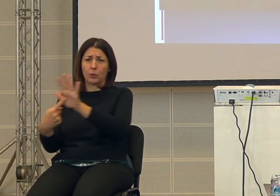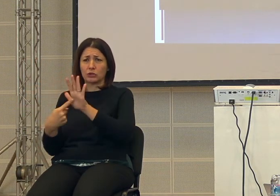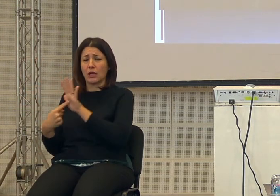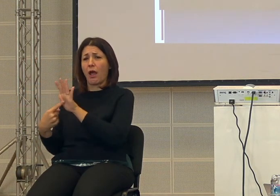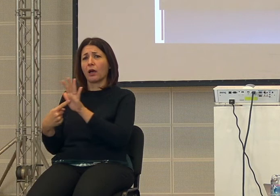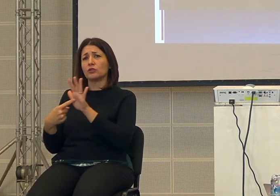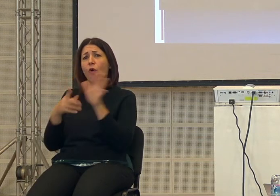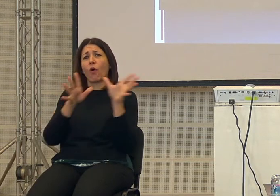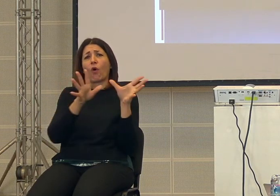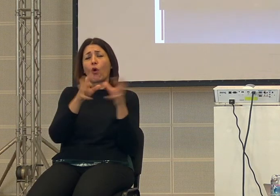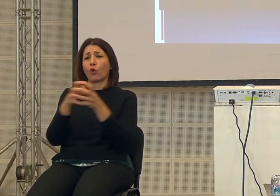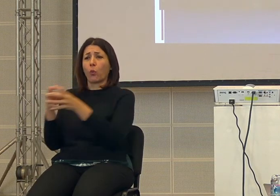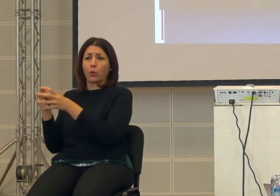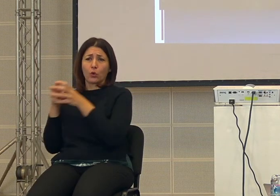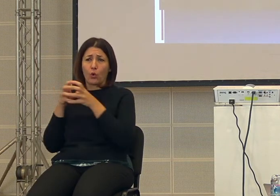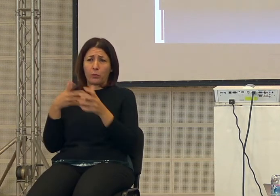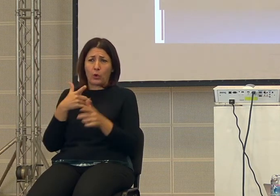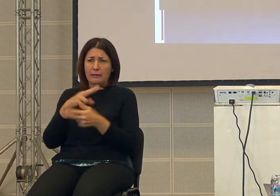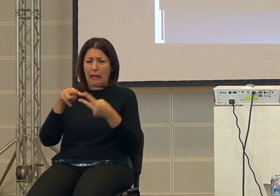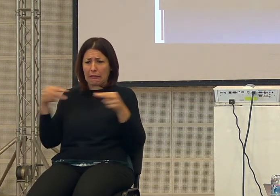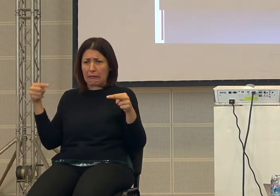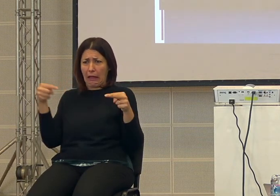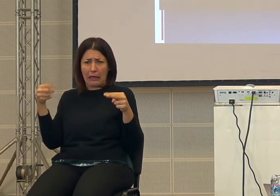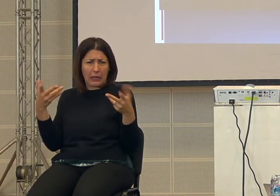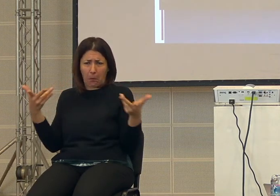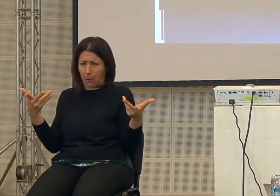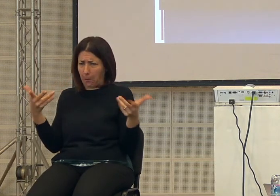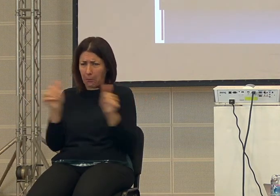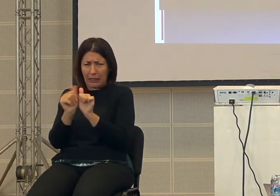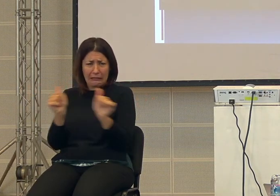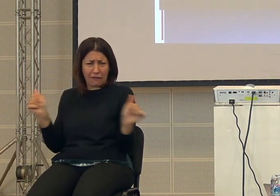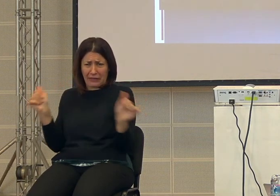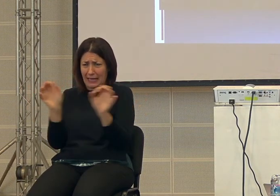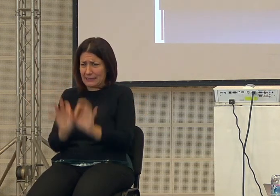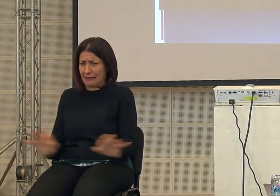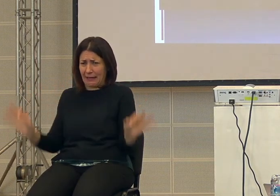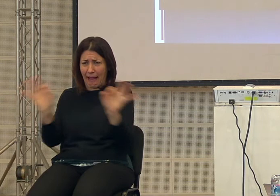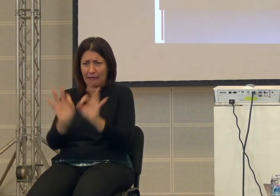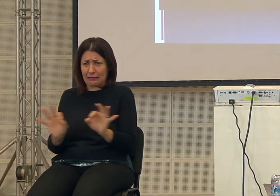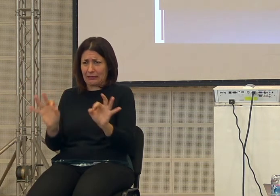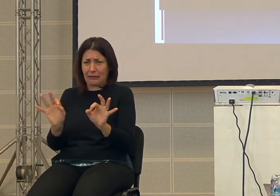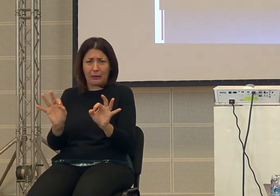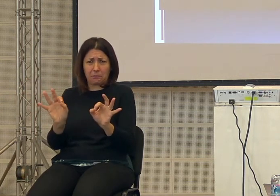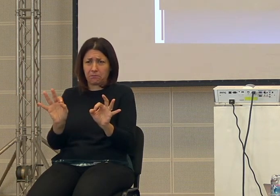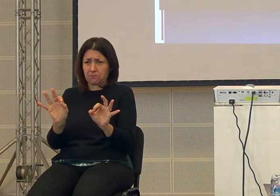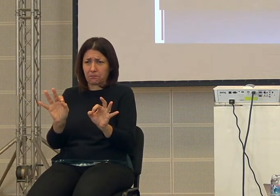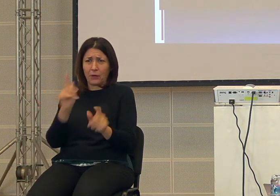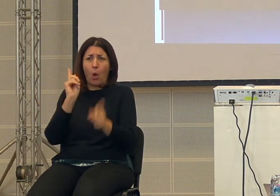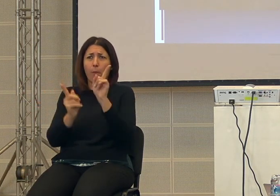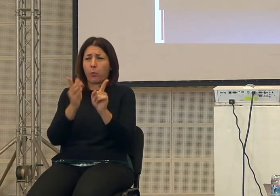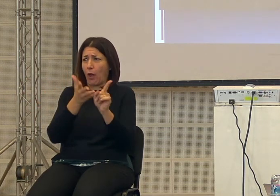proprio dal livello di DNA non esistono non ci sono differenze tra i vari abitanti e le